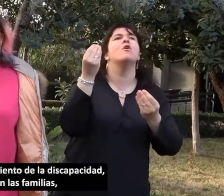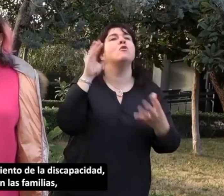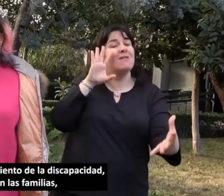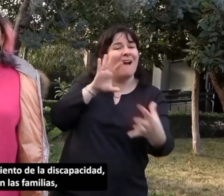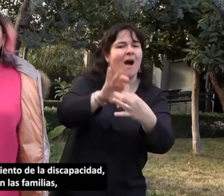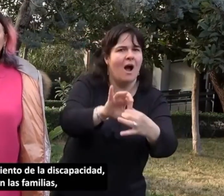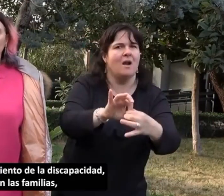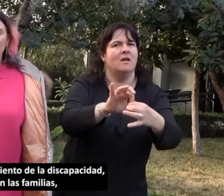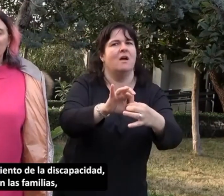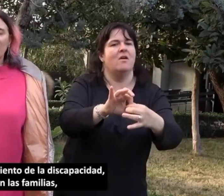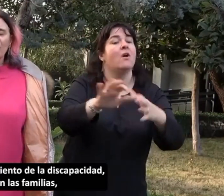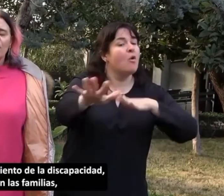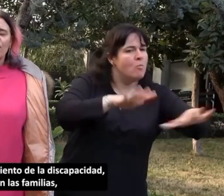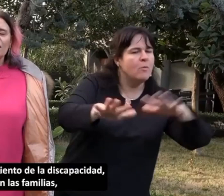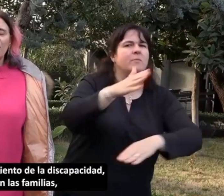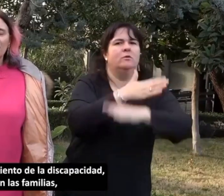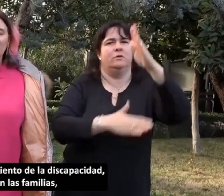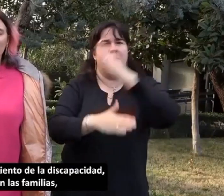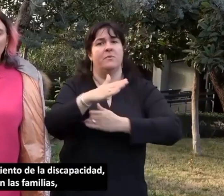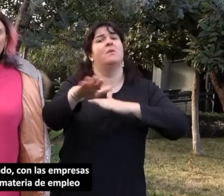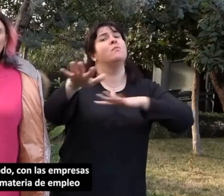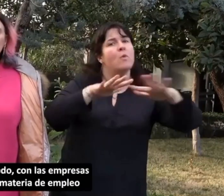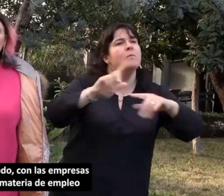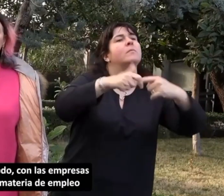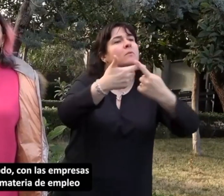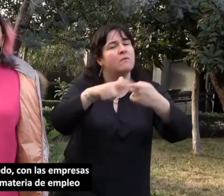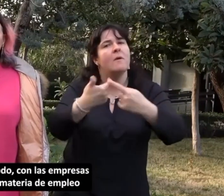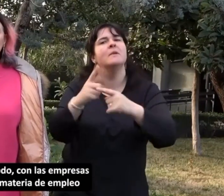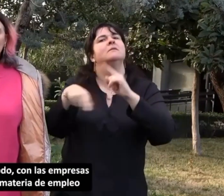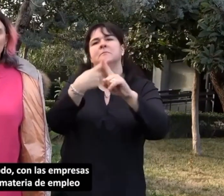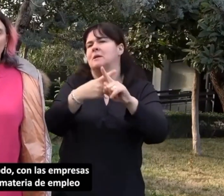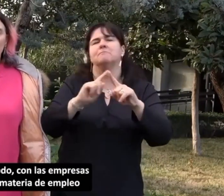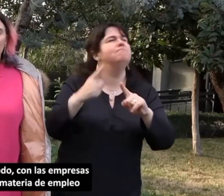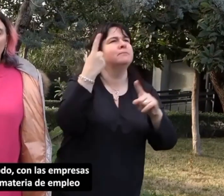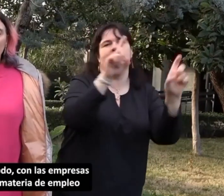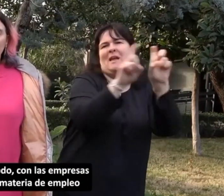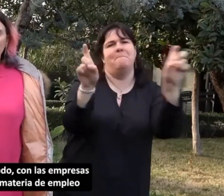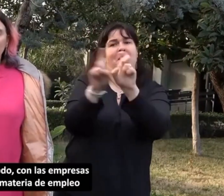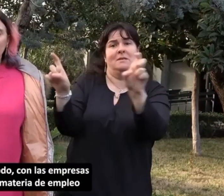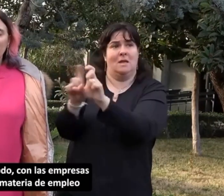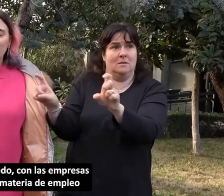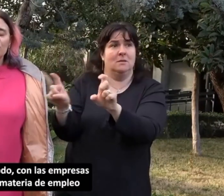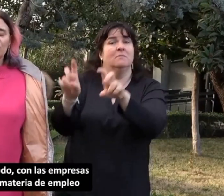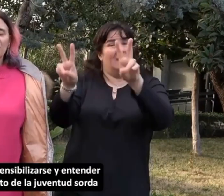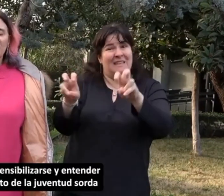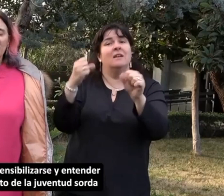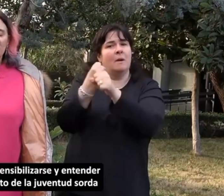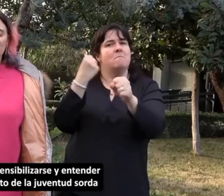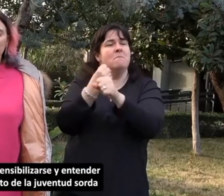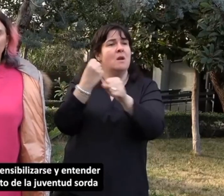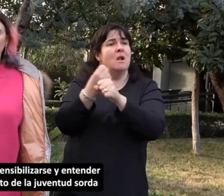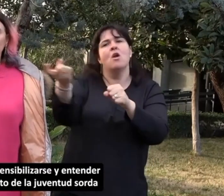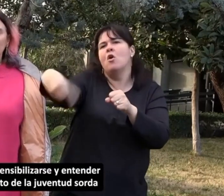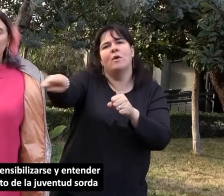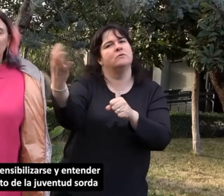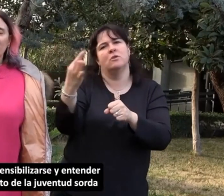con el movimiento de la discapacidad, con las familias y sobre todo con las empresas, que en materia de empleo tienen que